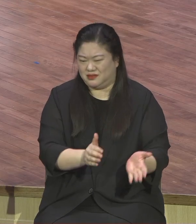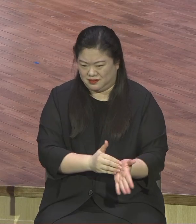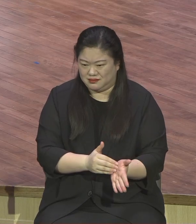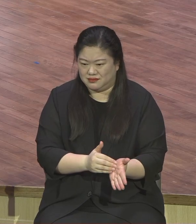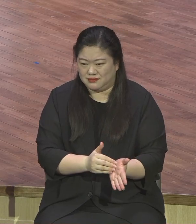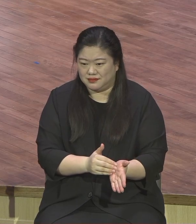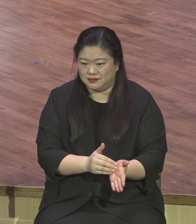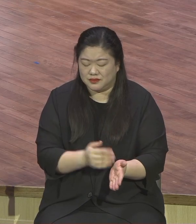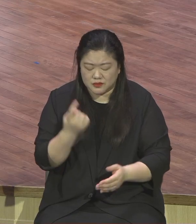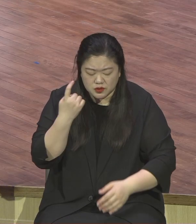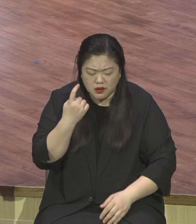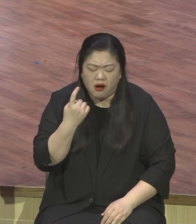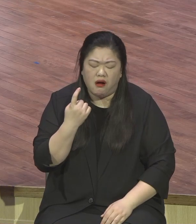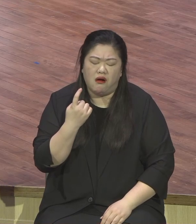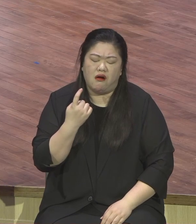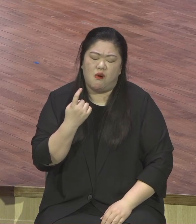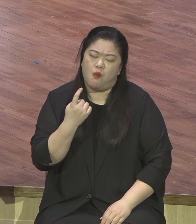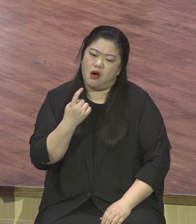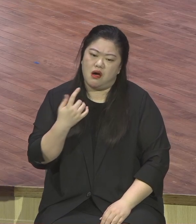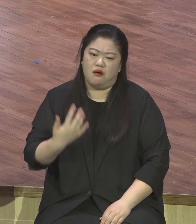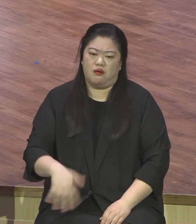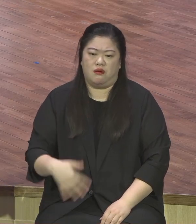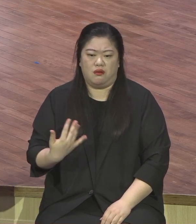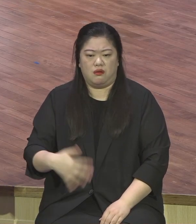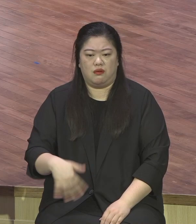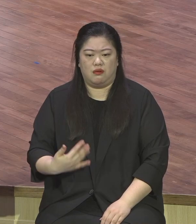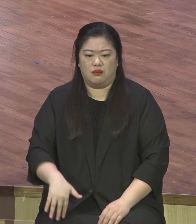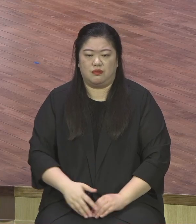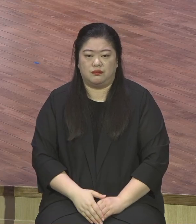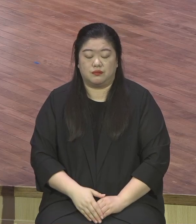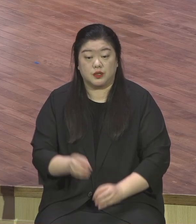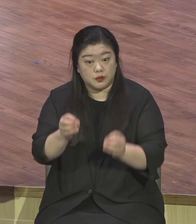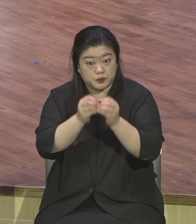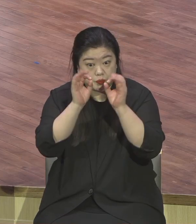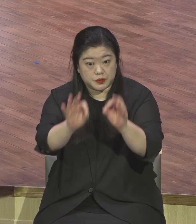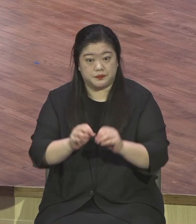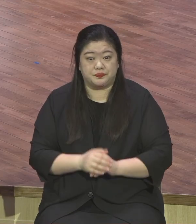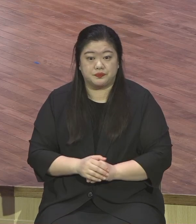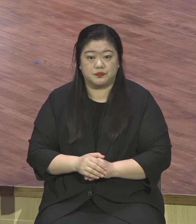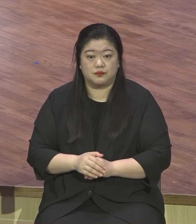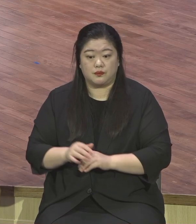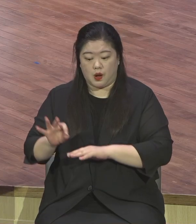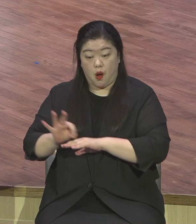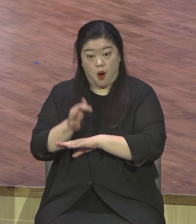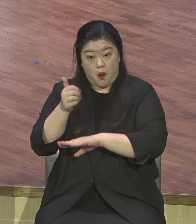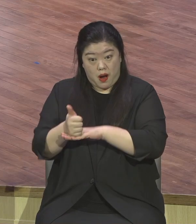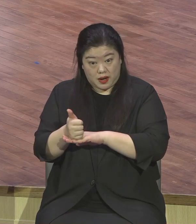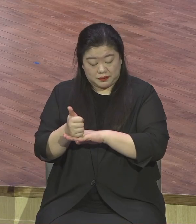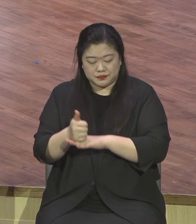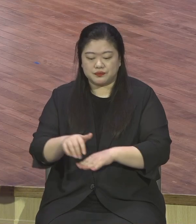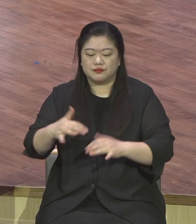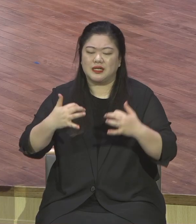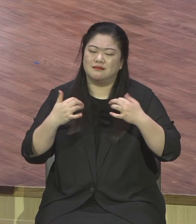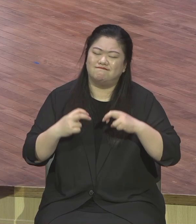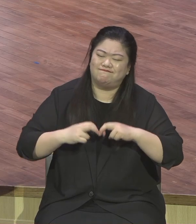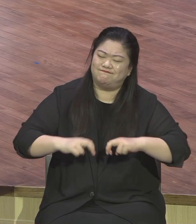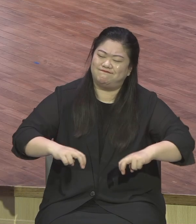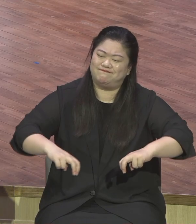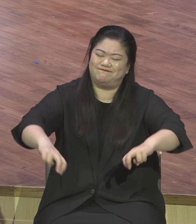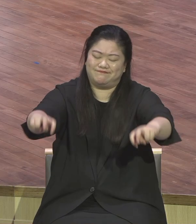말아야 할 것 있어요 11절로 13절입니다 임금이 손님들 보러 들어올시 거기서 예복을 입지 않은 한